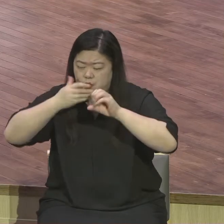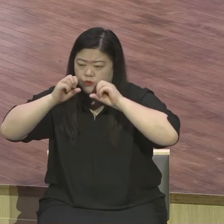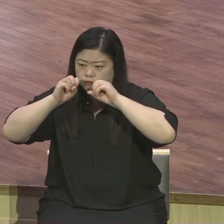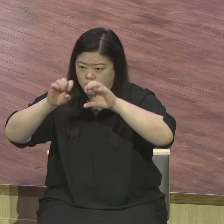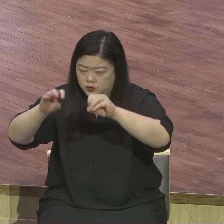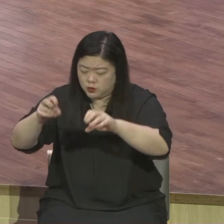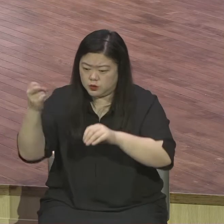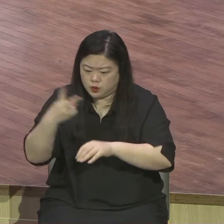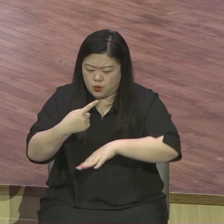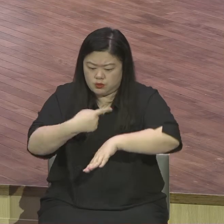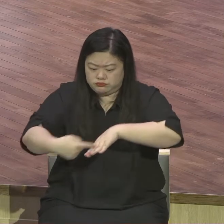미션을 우리에게 주셨다